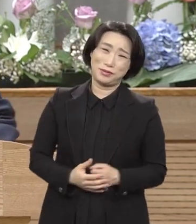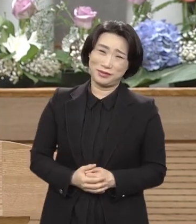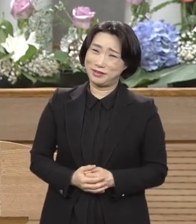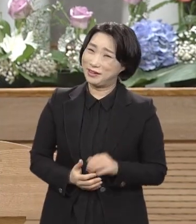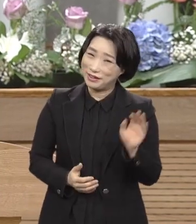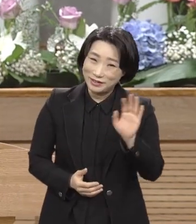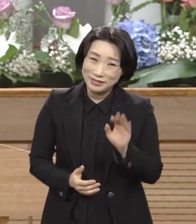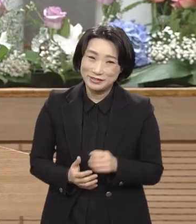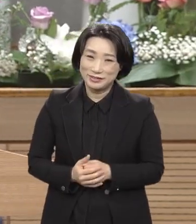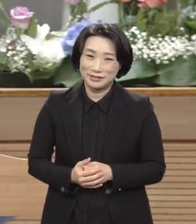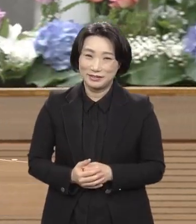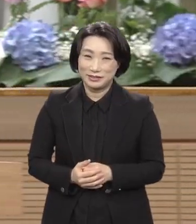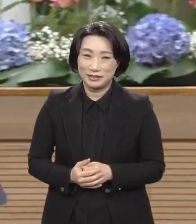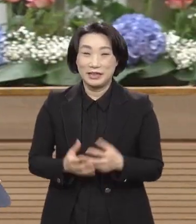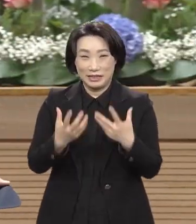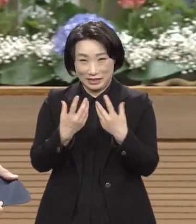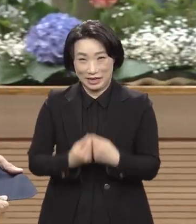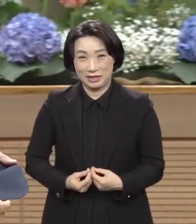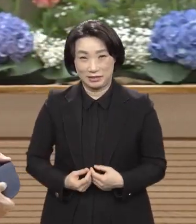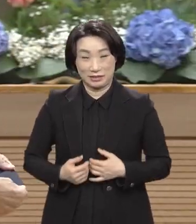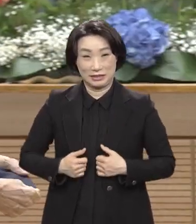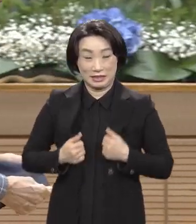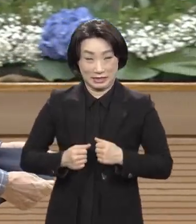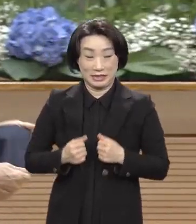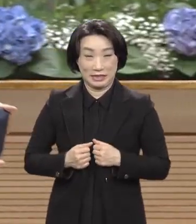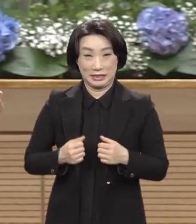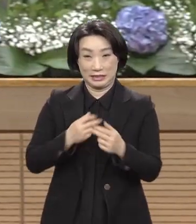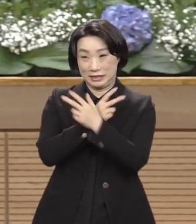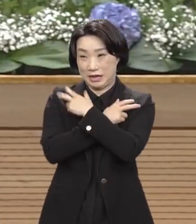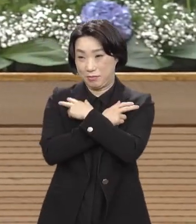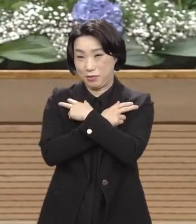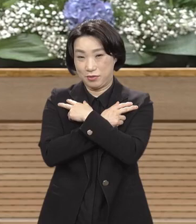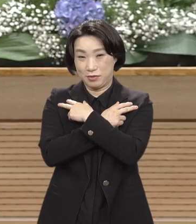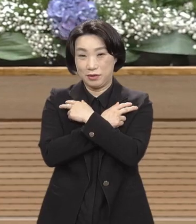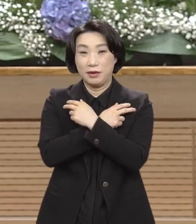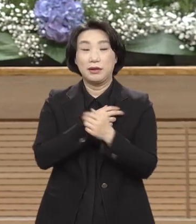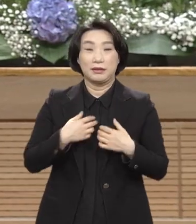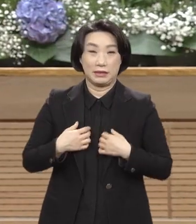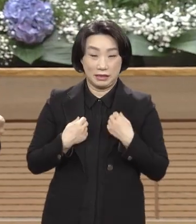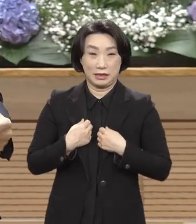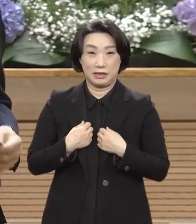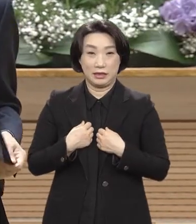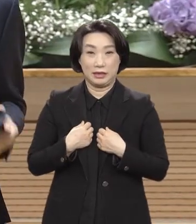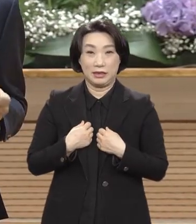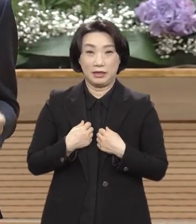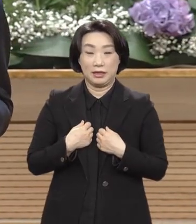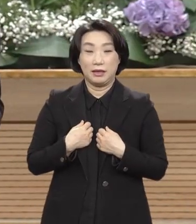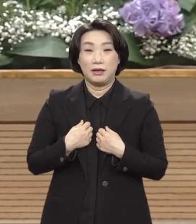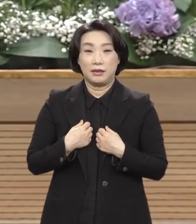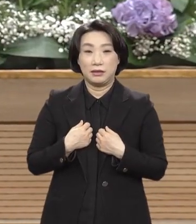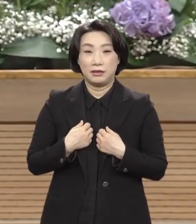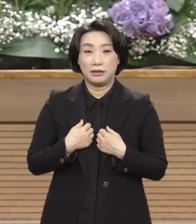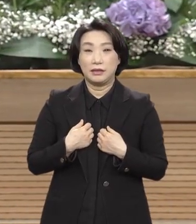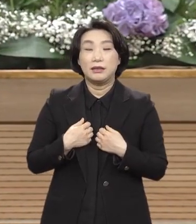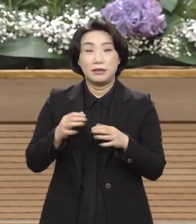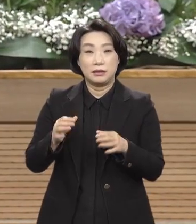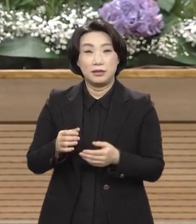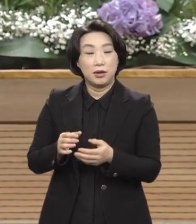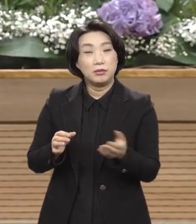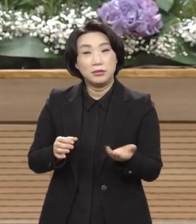이 옷이 이런 색깔로 만들었어요. 세탁소서 아무리 빨아도 이